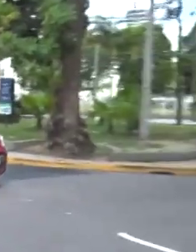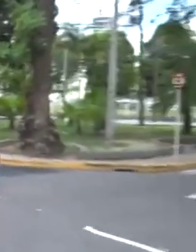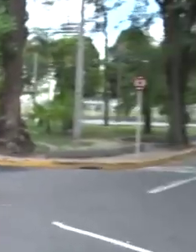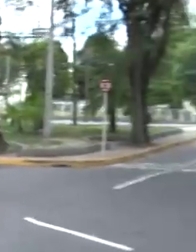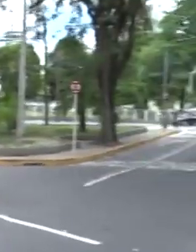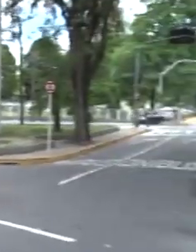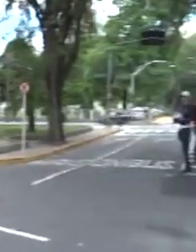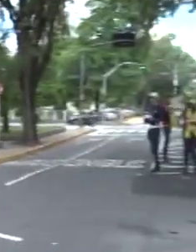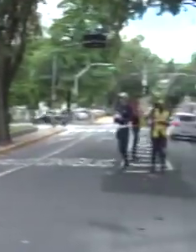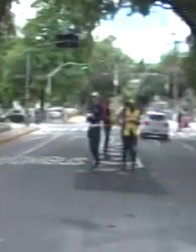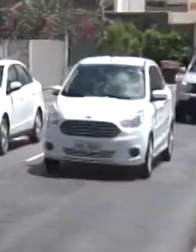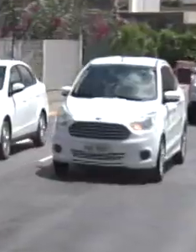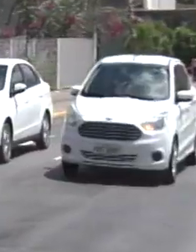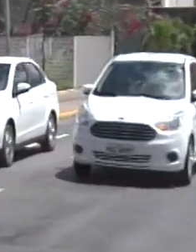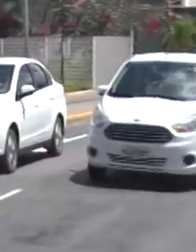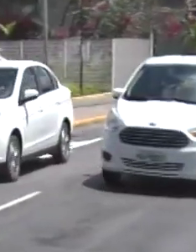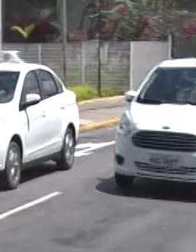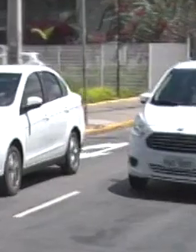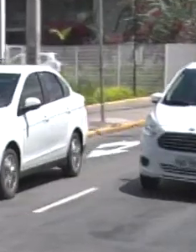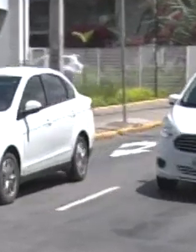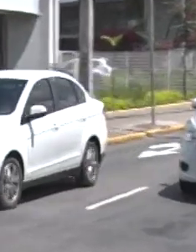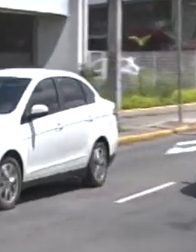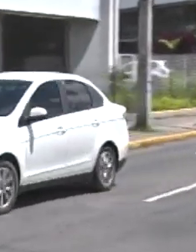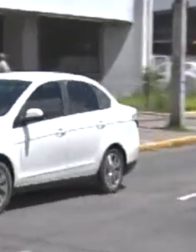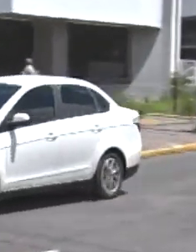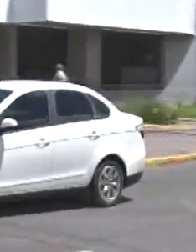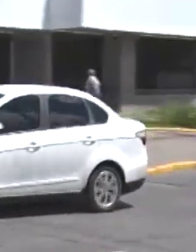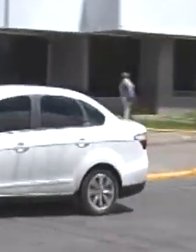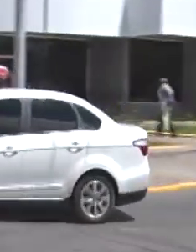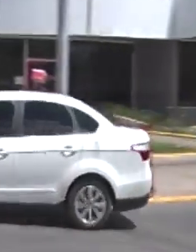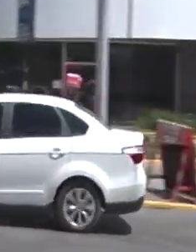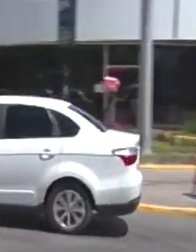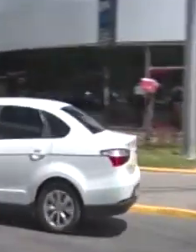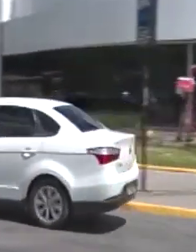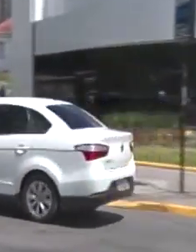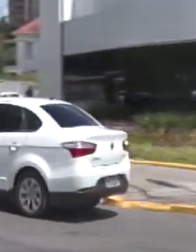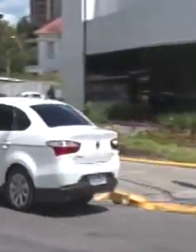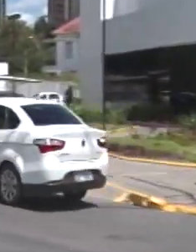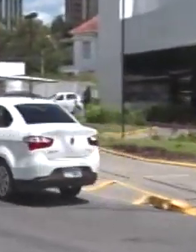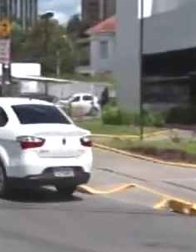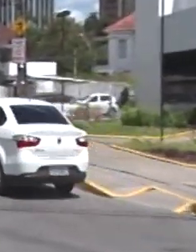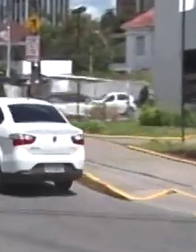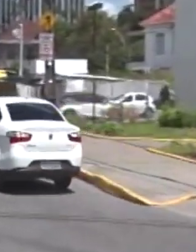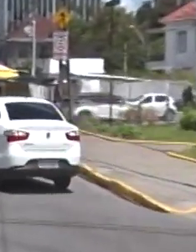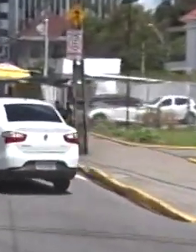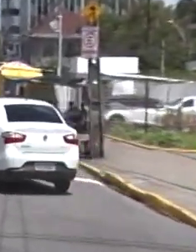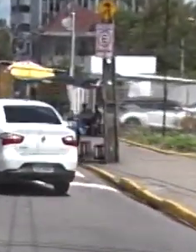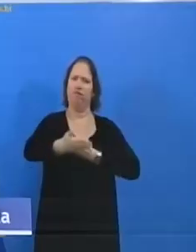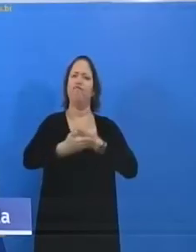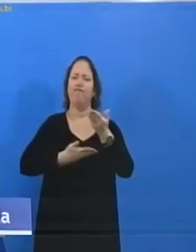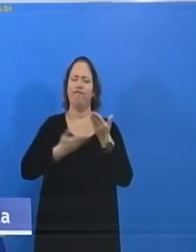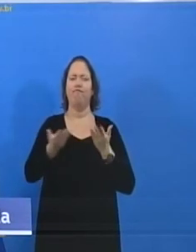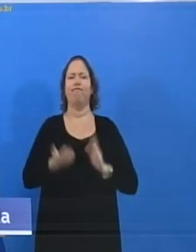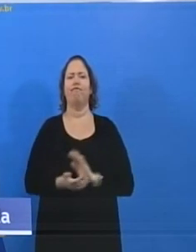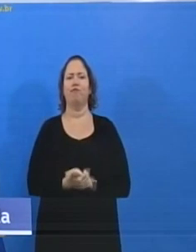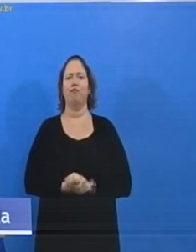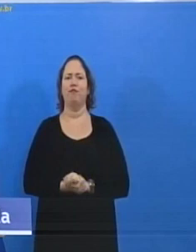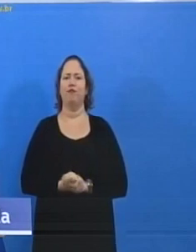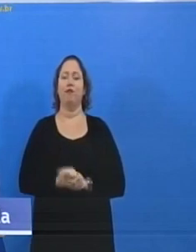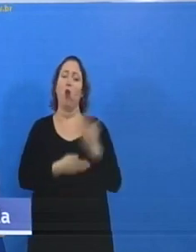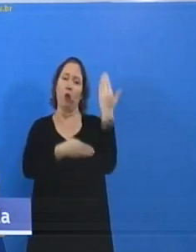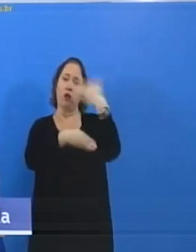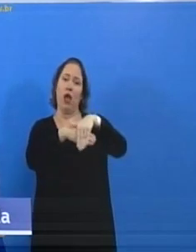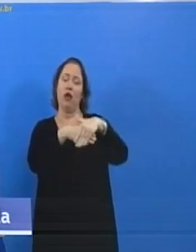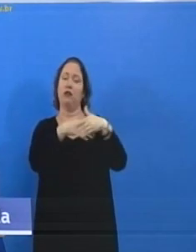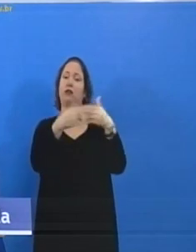seguindo o esquema. Placas pares e ímpares se alternam de acordo com o dia da semana. Os táxis